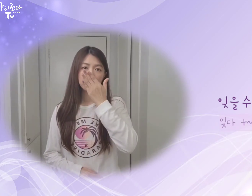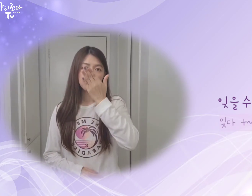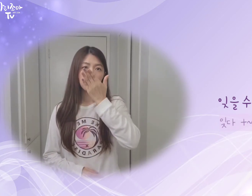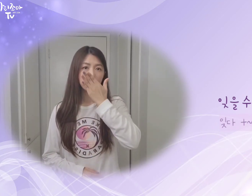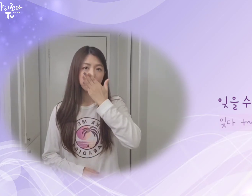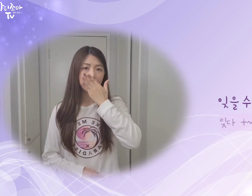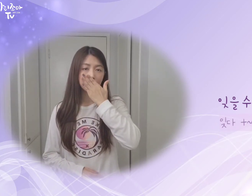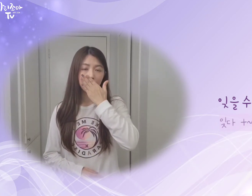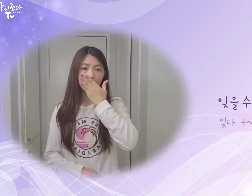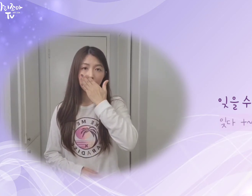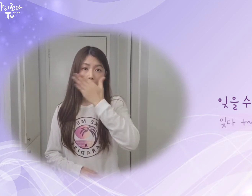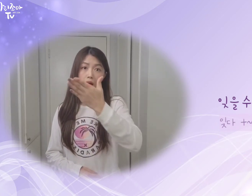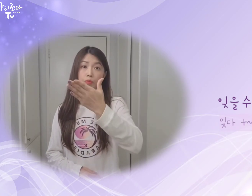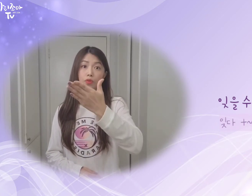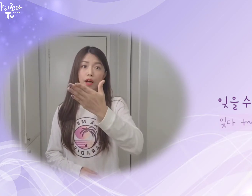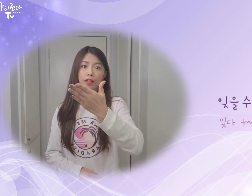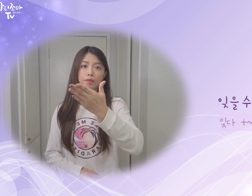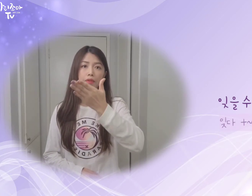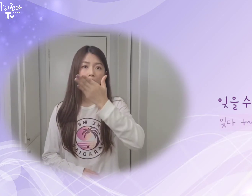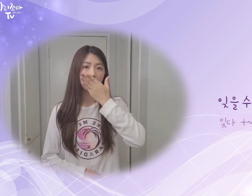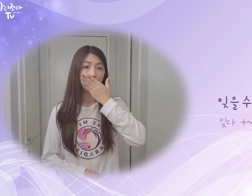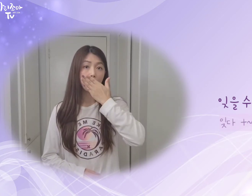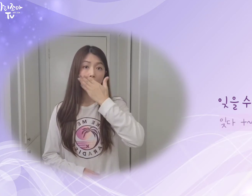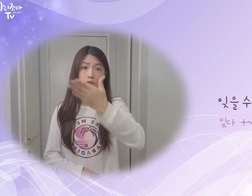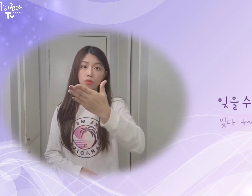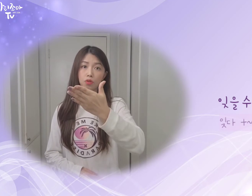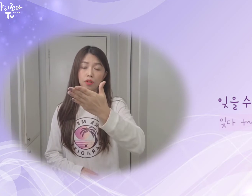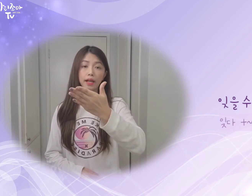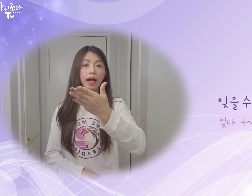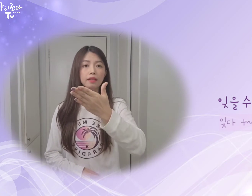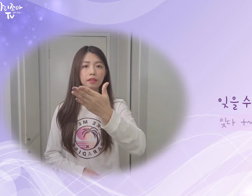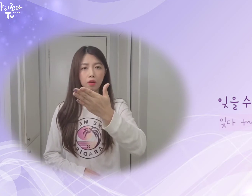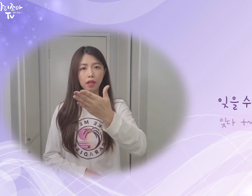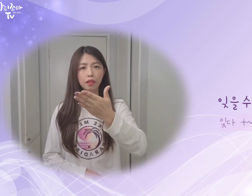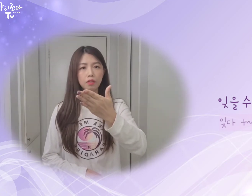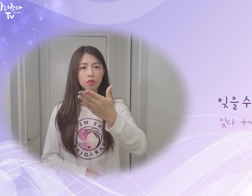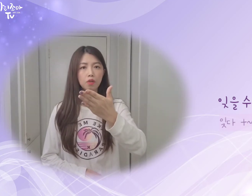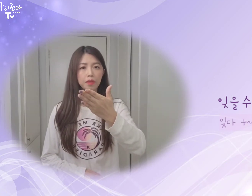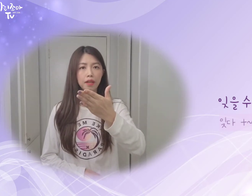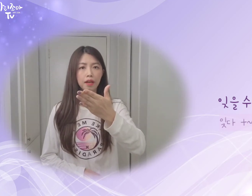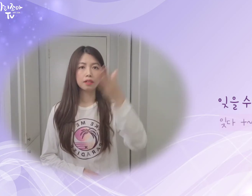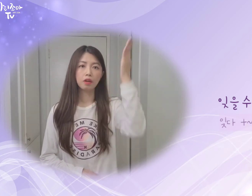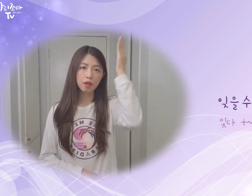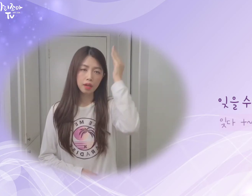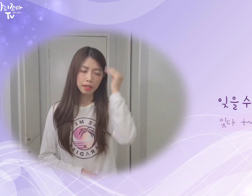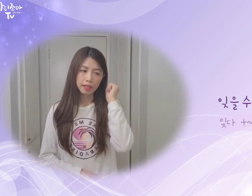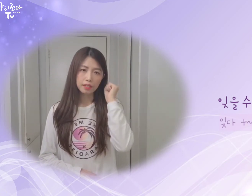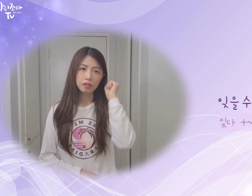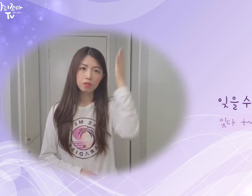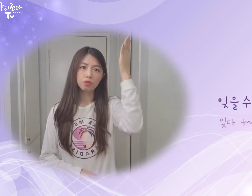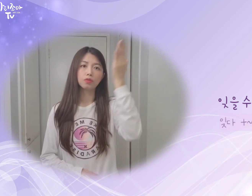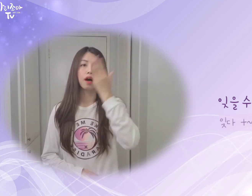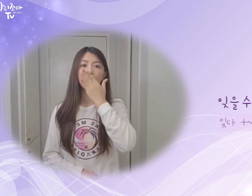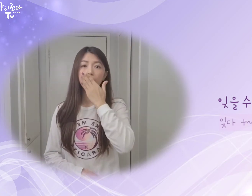펴주셔서 입 앞에 댔다가 앞으로 나가시면 돼요. 뭐 뭐 할 수. 가능성을 나타낸 수어입니다. 잊을 수가